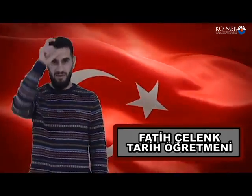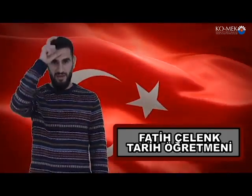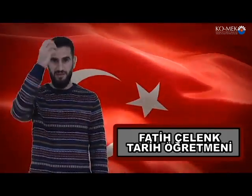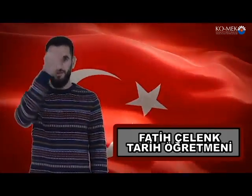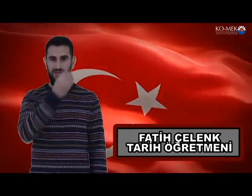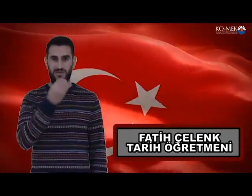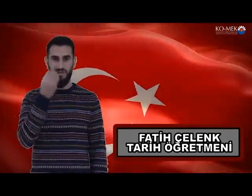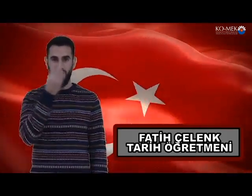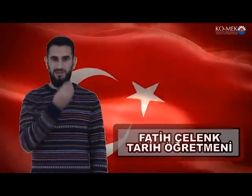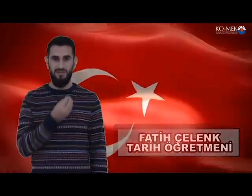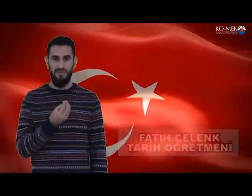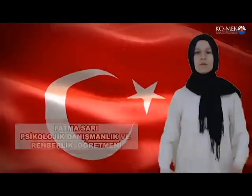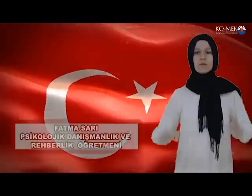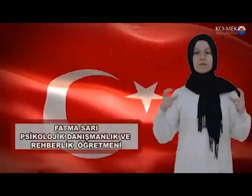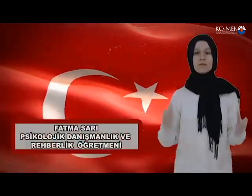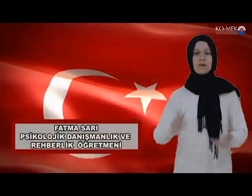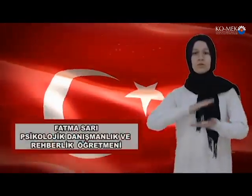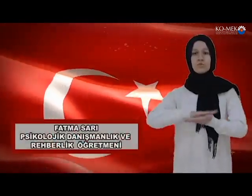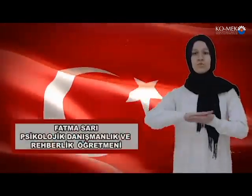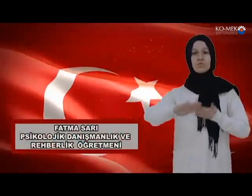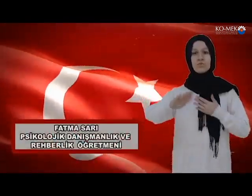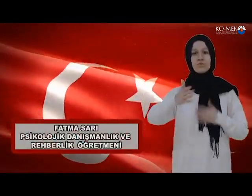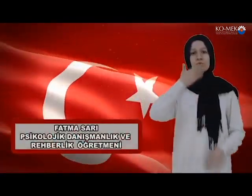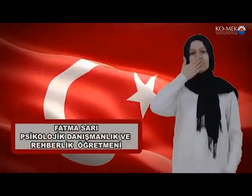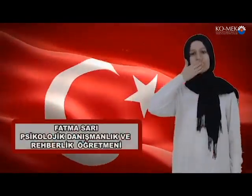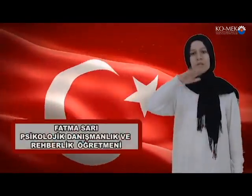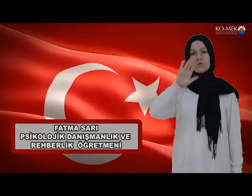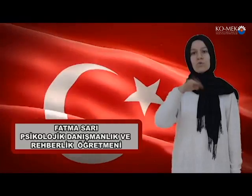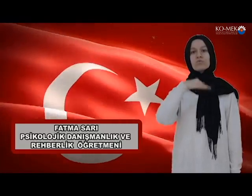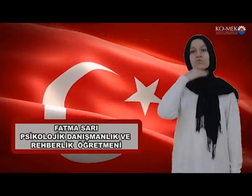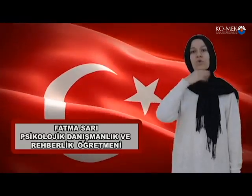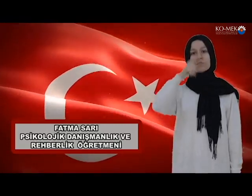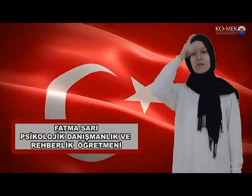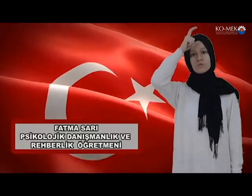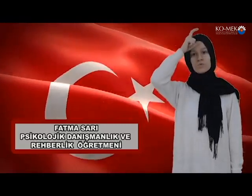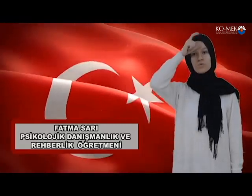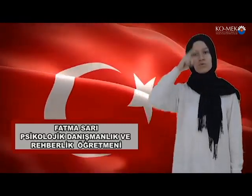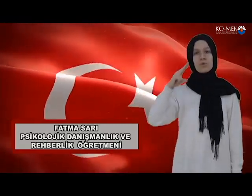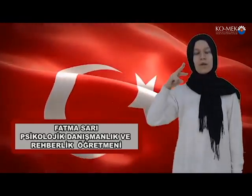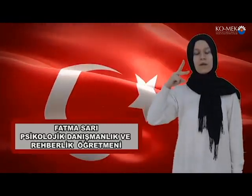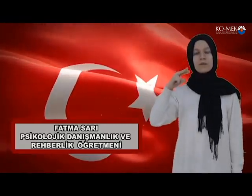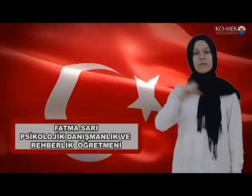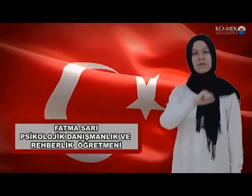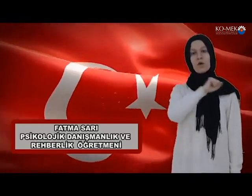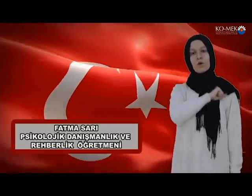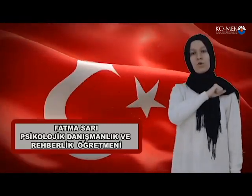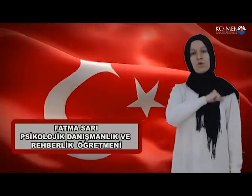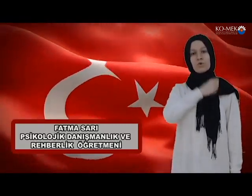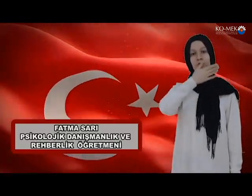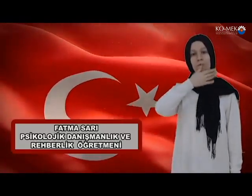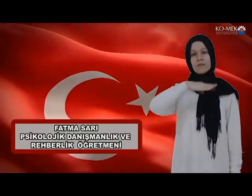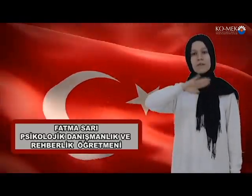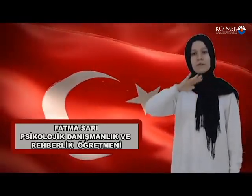genciyiz. Yeryüzünde yoktur olmaz dörtgenek, Korku bilmez